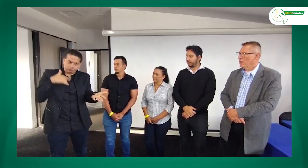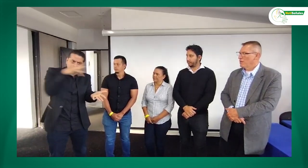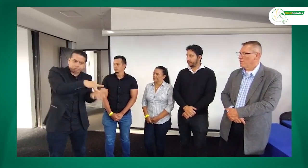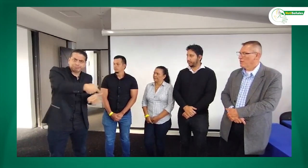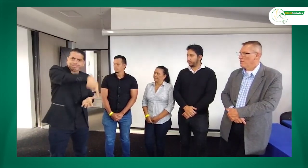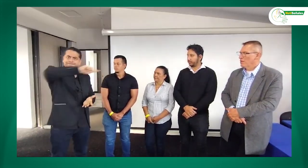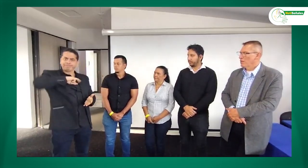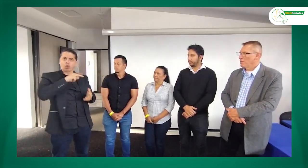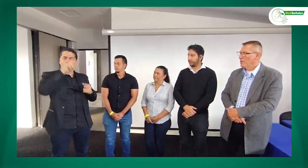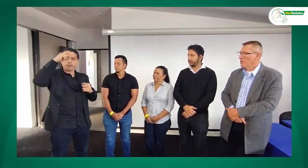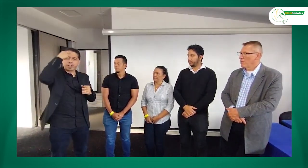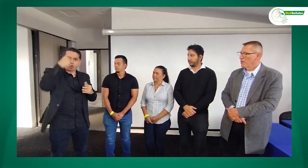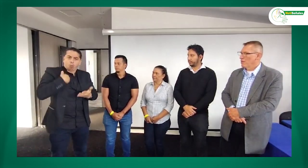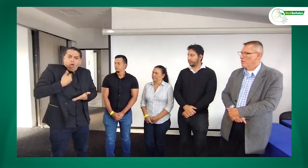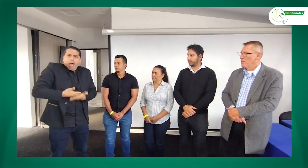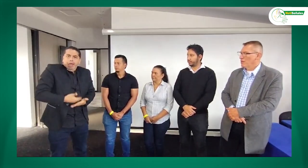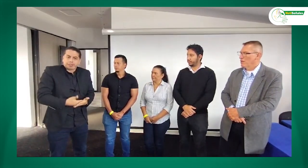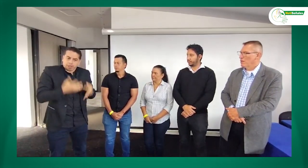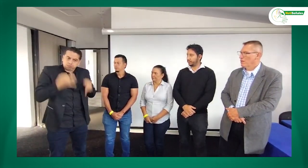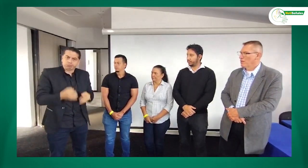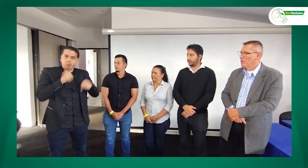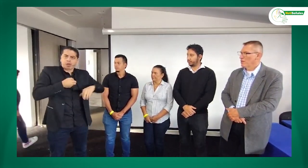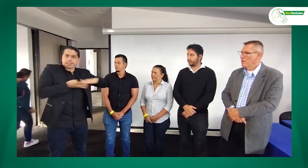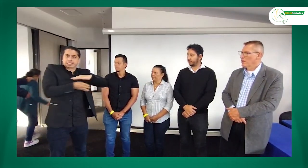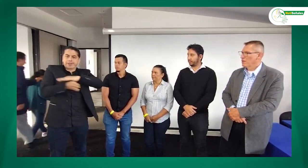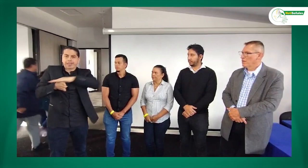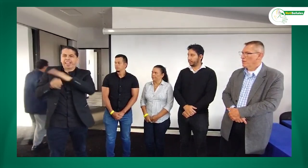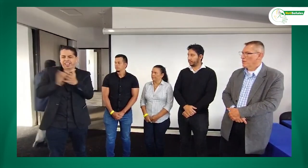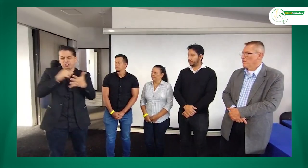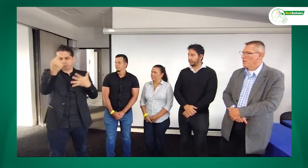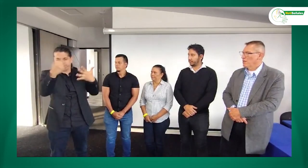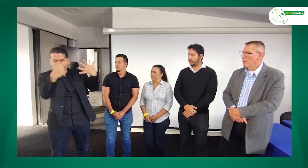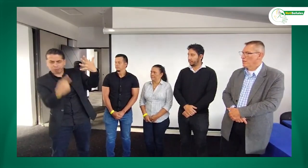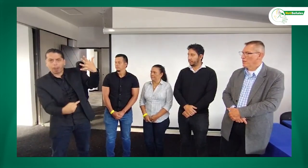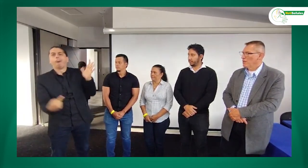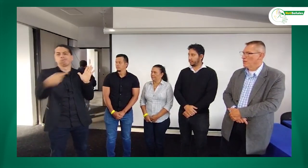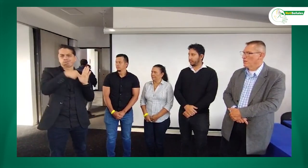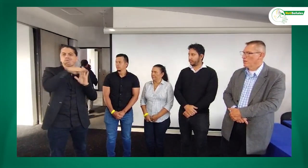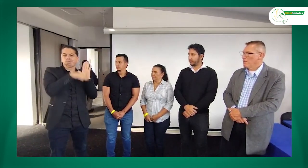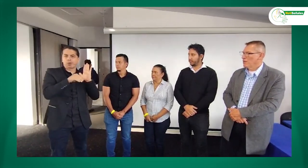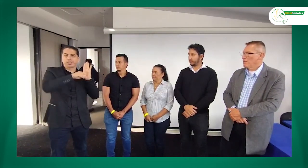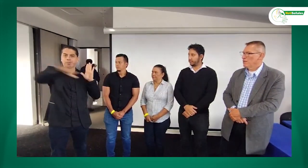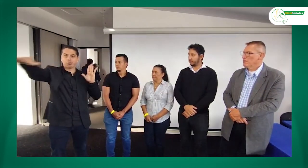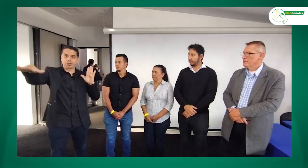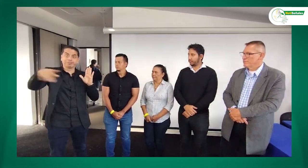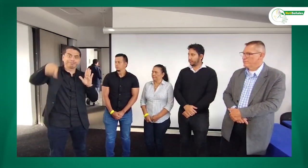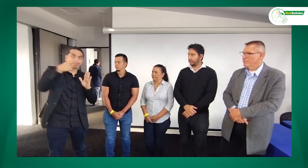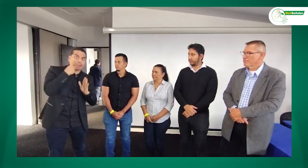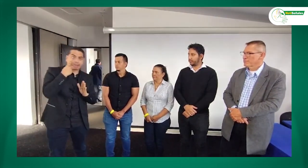garantías de parte del gobierno, en torno a accesibilidad y entre otros temas que van enmarcados en política pública. Estén pendientes y desde